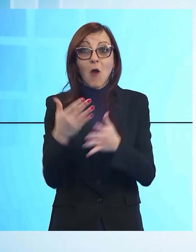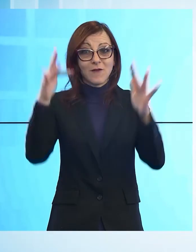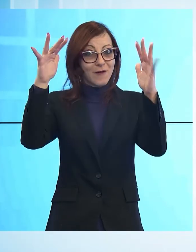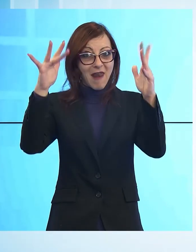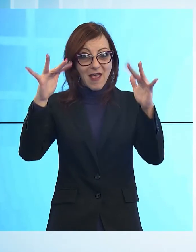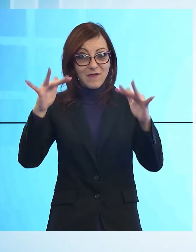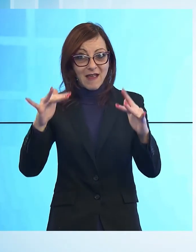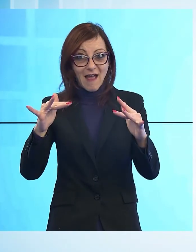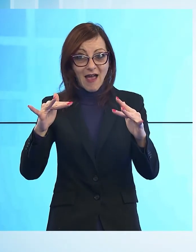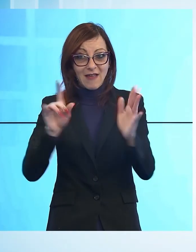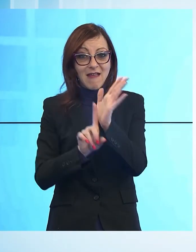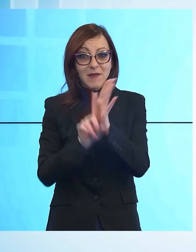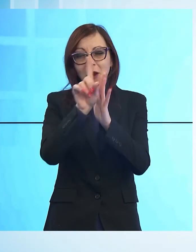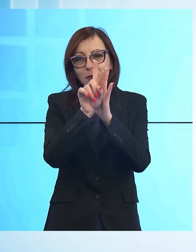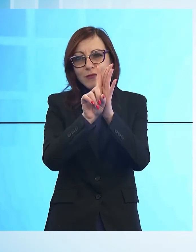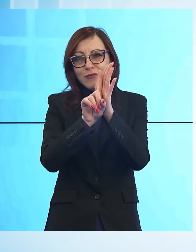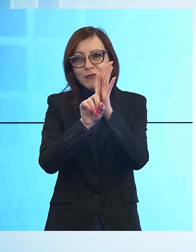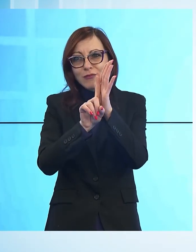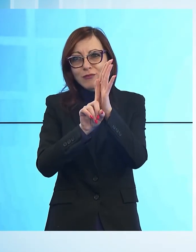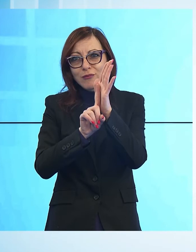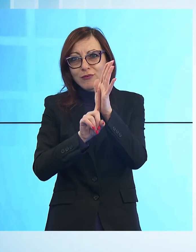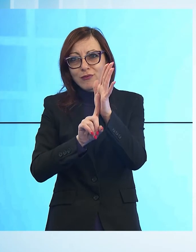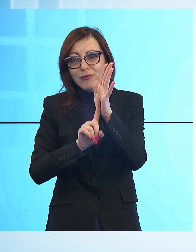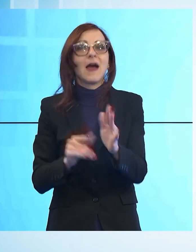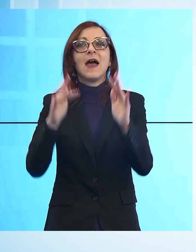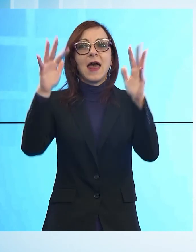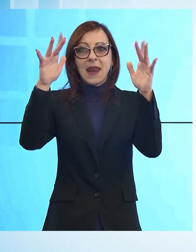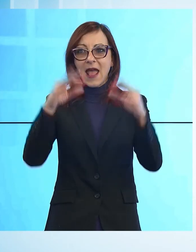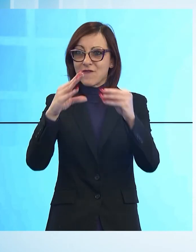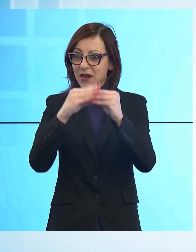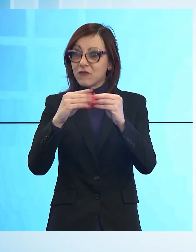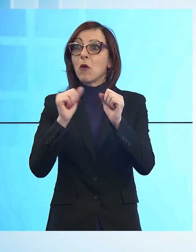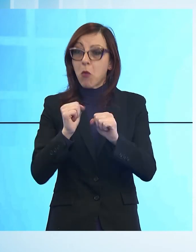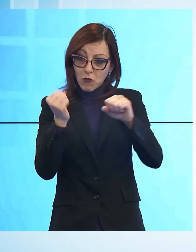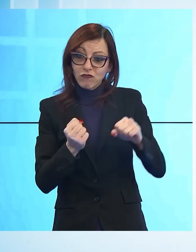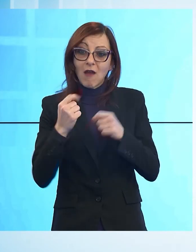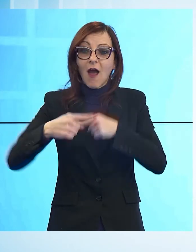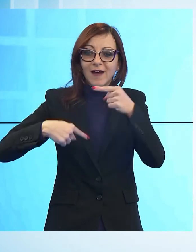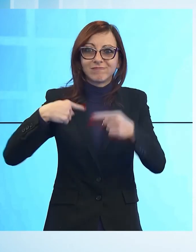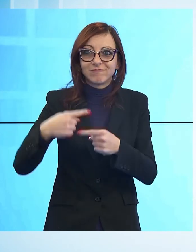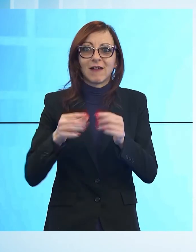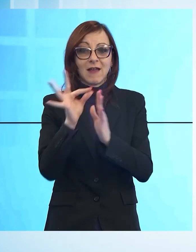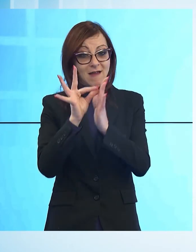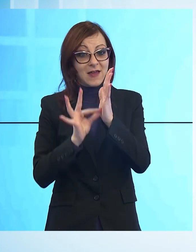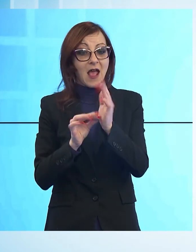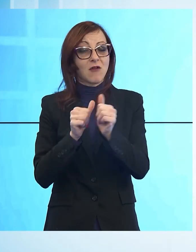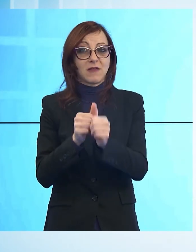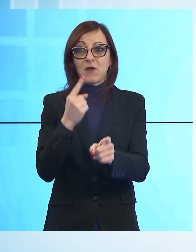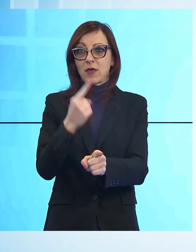temperature e all'innevamento artificiale si potrà continuare a sciare naturalmente nel rispetto delle normative vigenti.